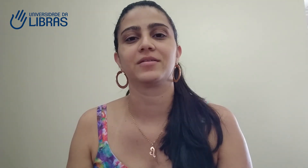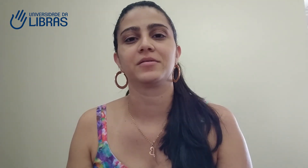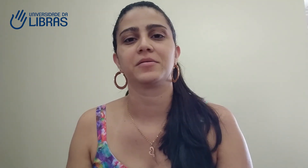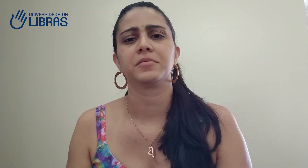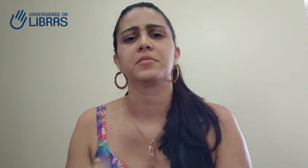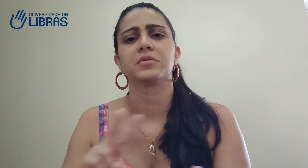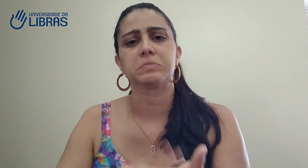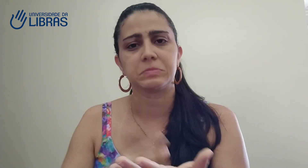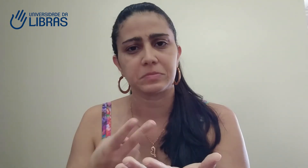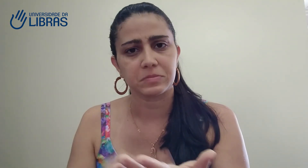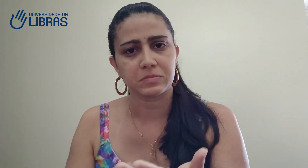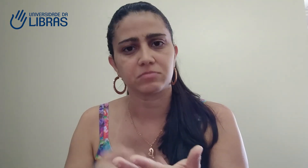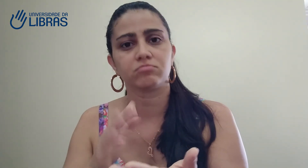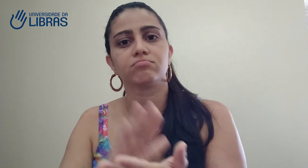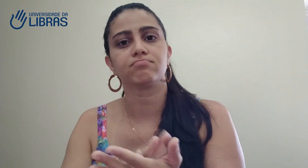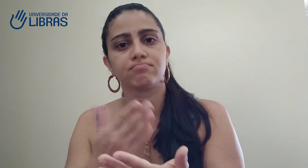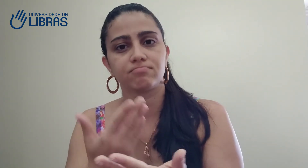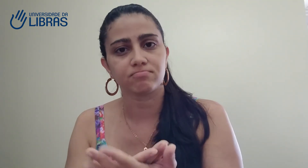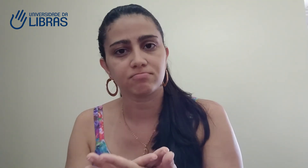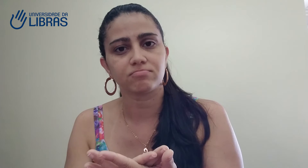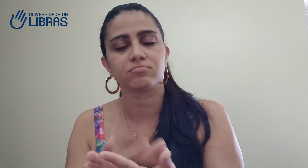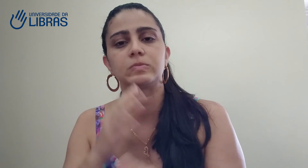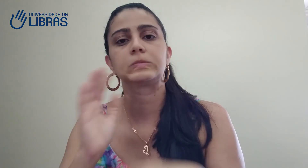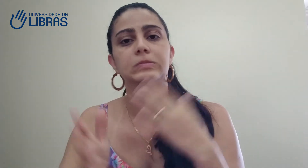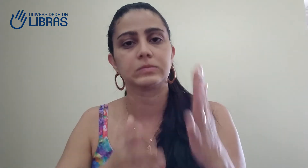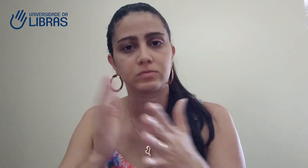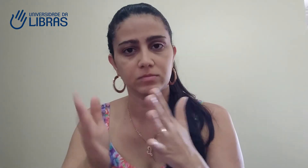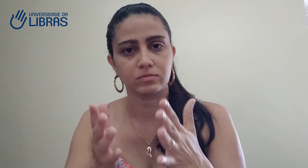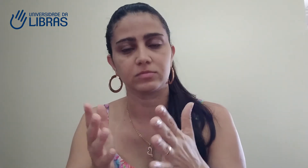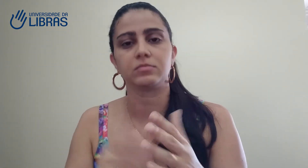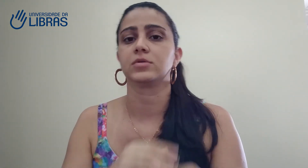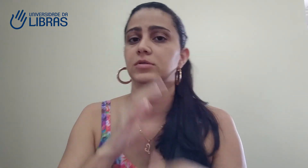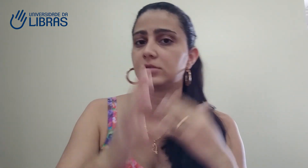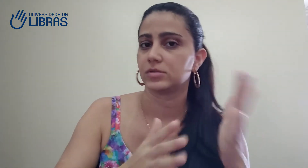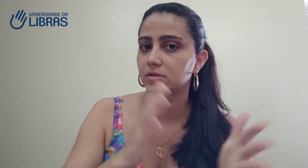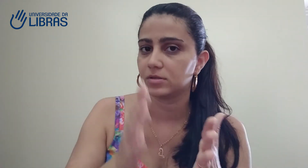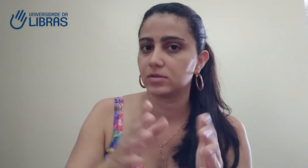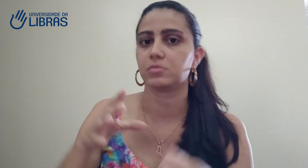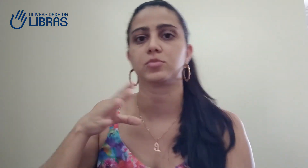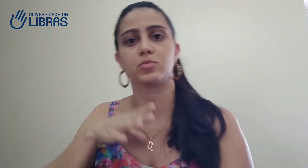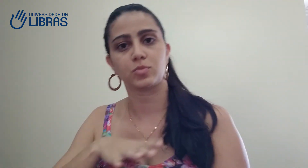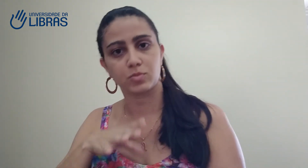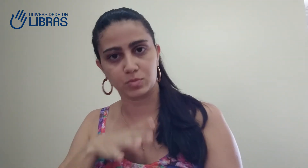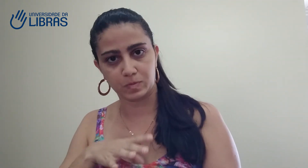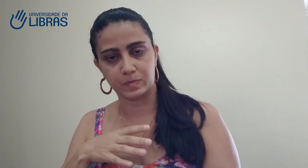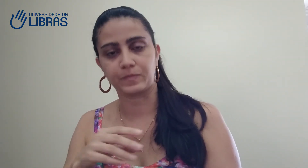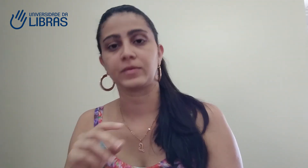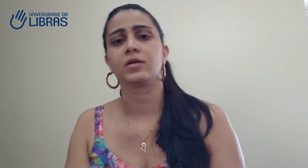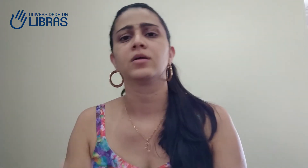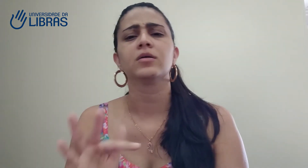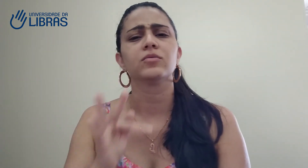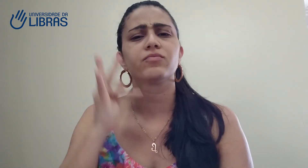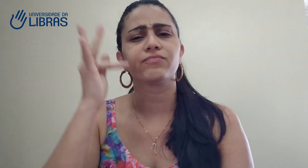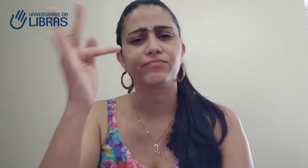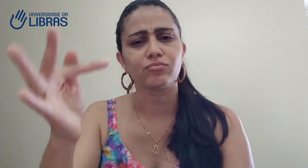isso que aconteceu comigo, né? De traduzir da Libras para o português.